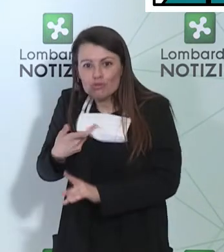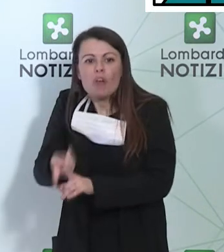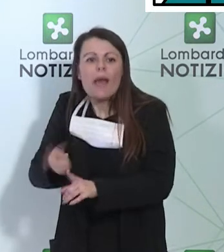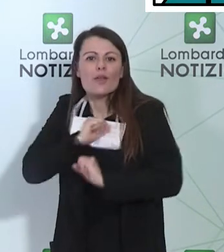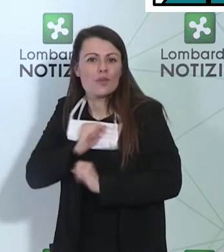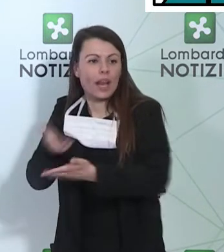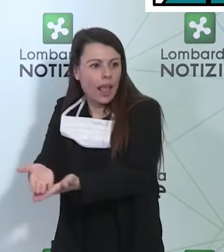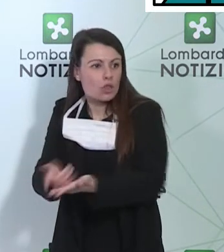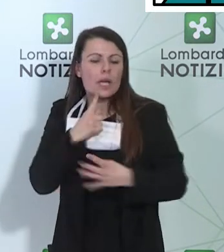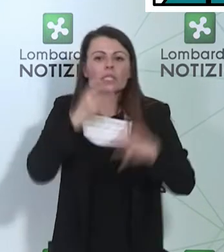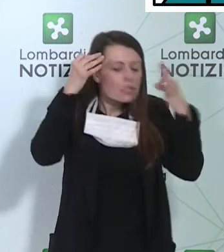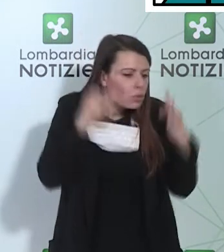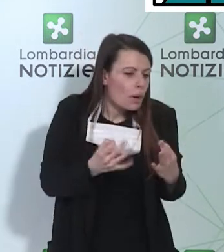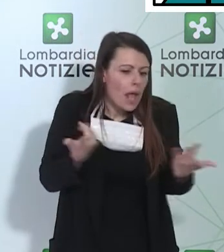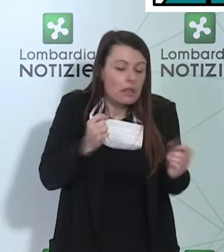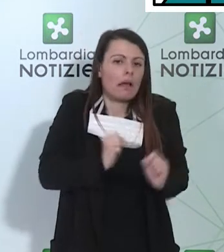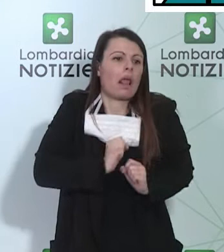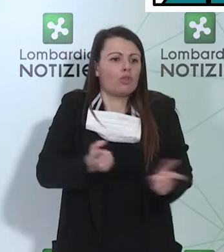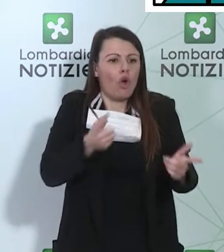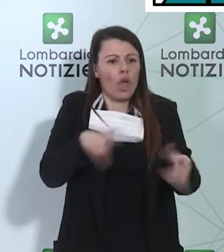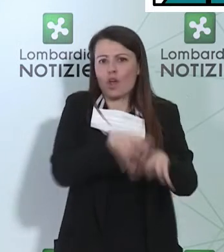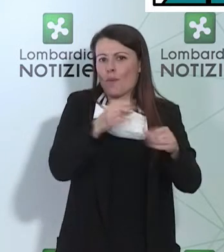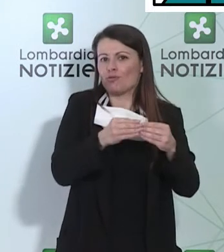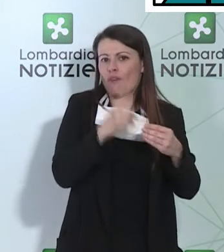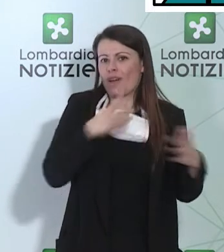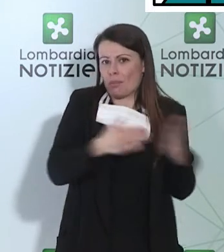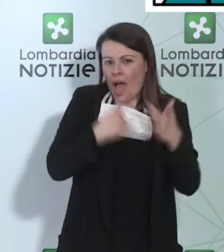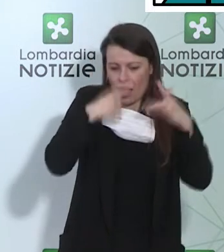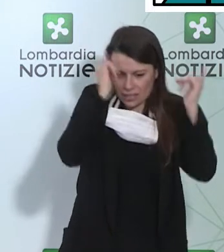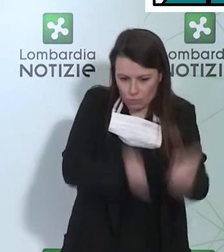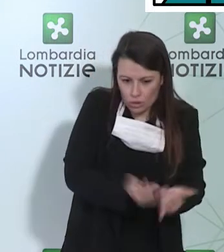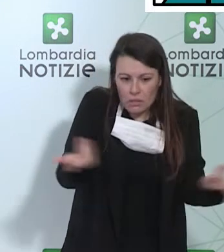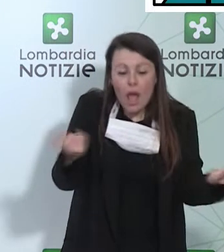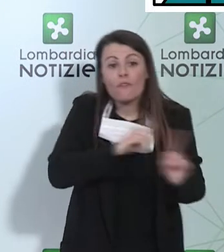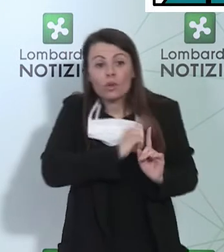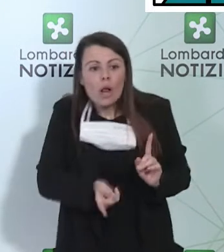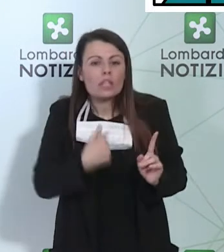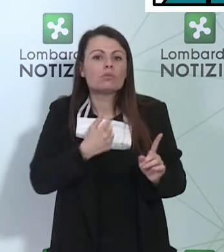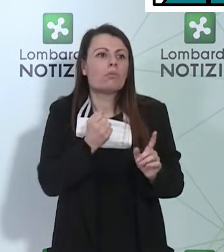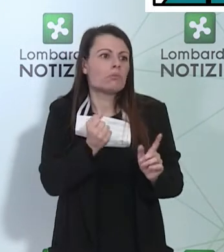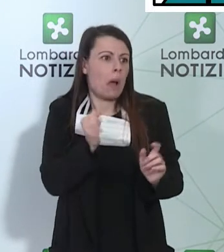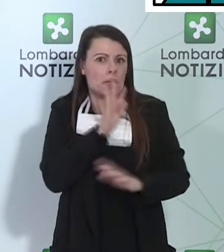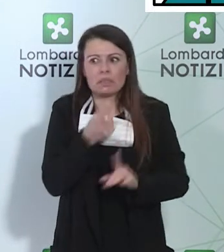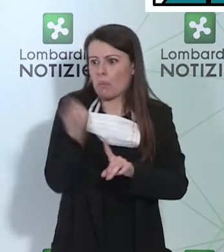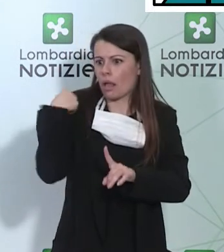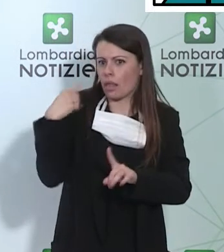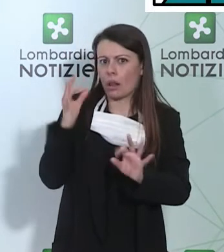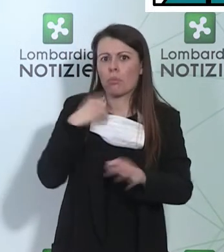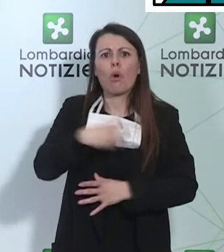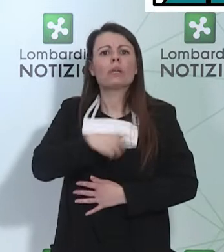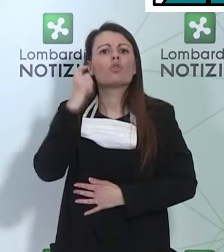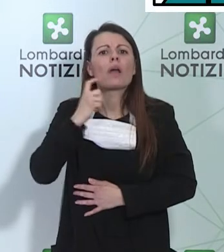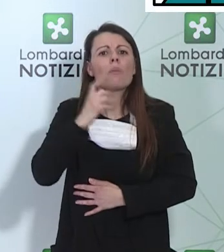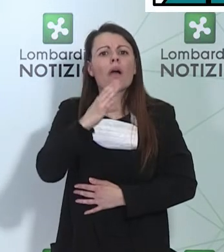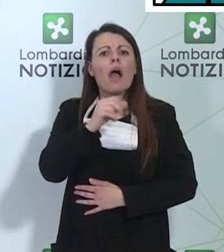tutto quanto possibile. Per ora noi prendiamo atto, ieri mi sembra che l'assessore Caparini abbia dato anche